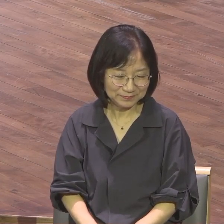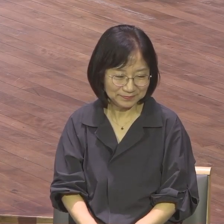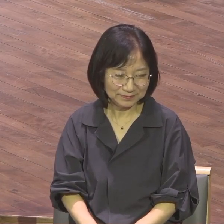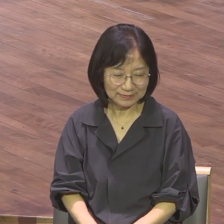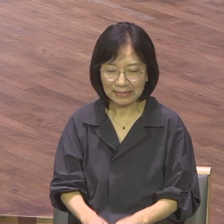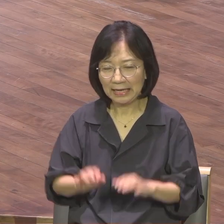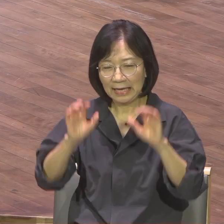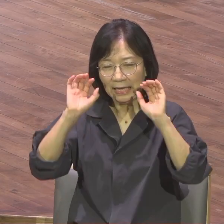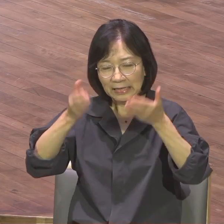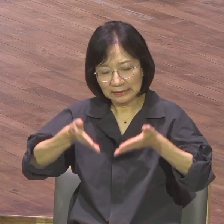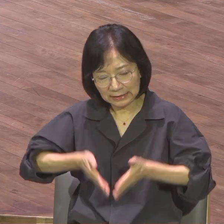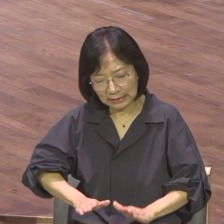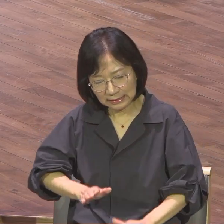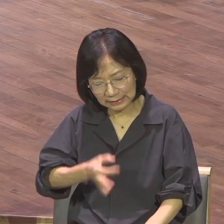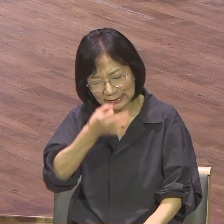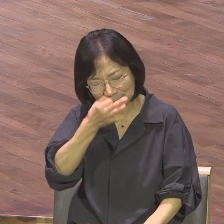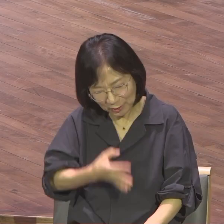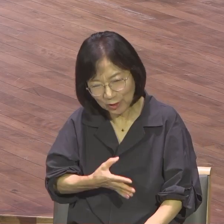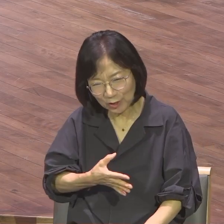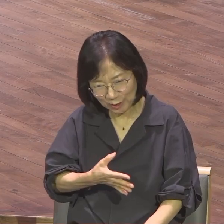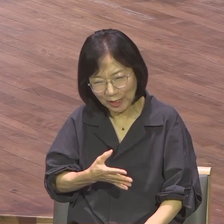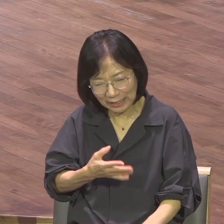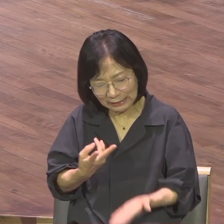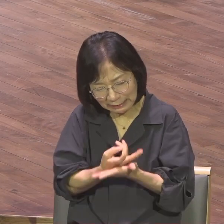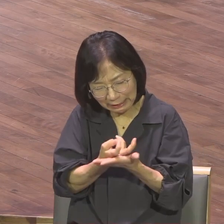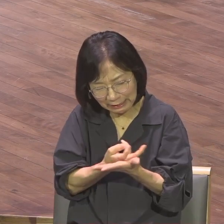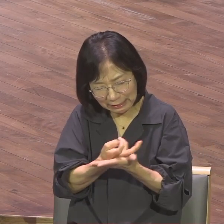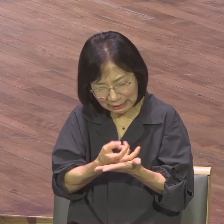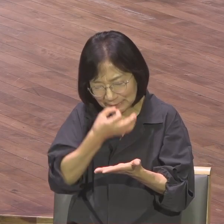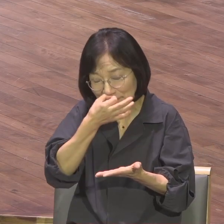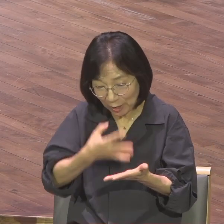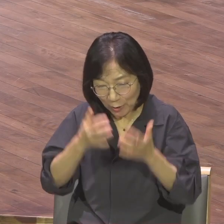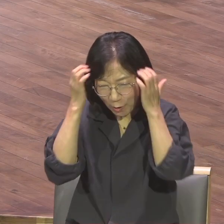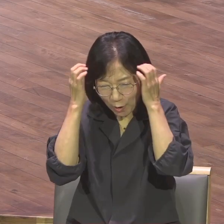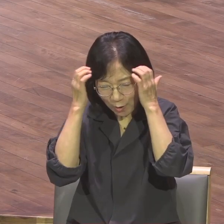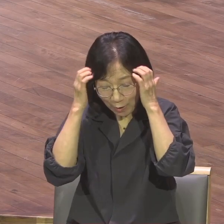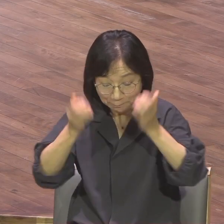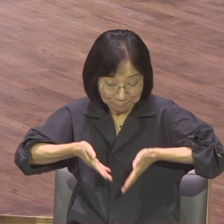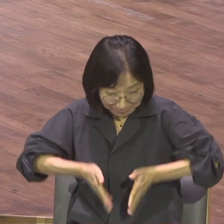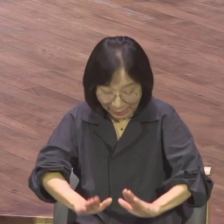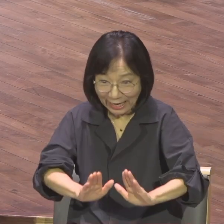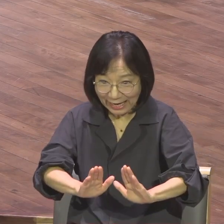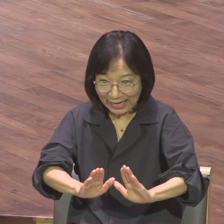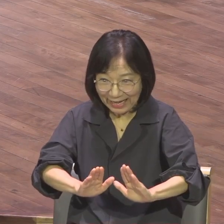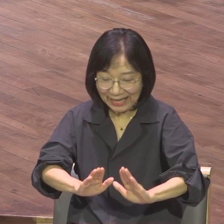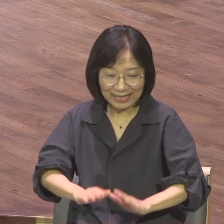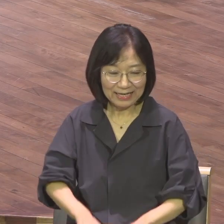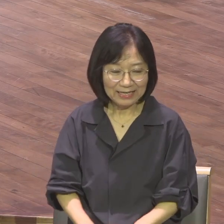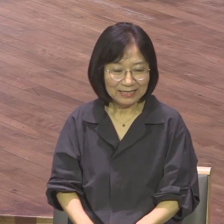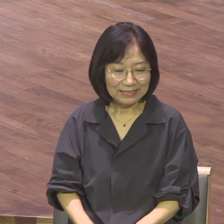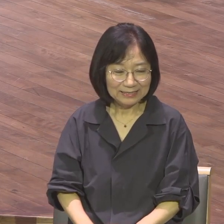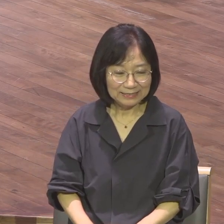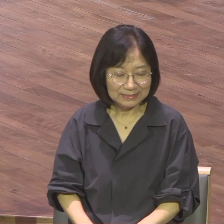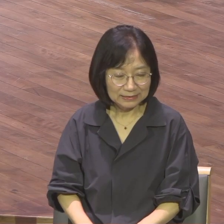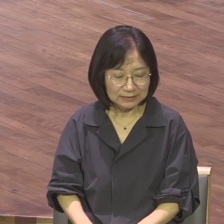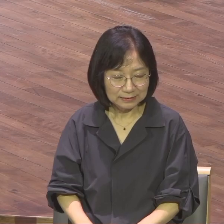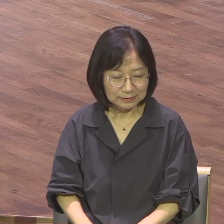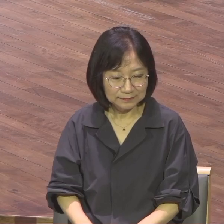그걸 순간이라 그러면 돌맞아 죽을 수도 있겠지만 어쨌든 전체 시간을 봤을 때는 태어나는 것은 순간, 잠깐입니다.